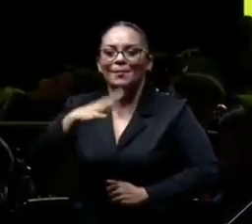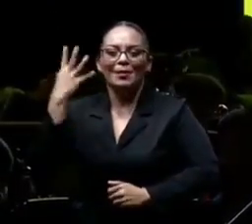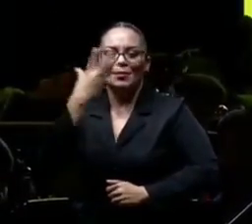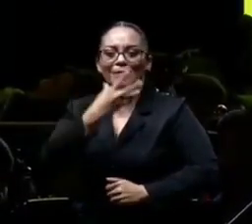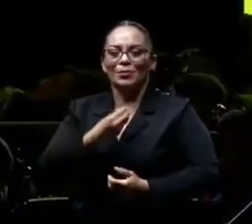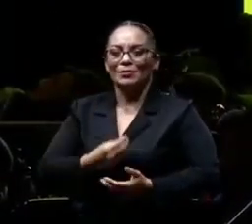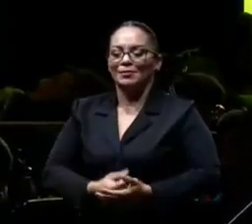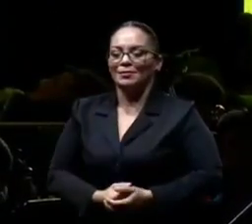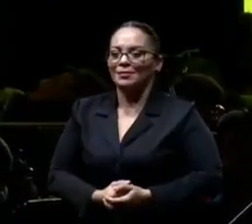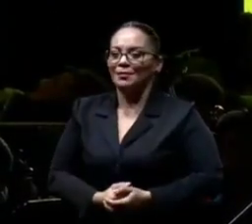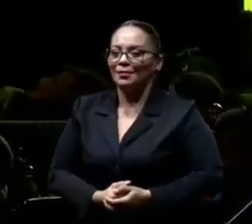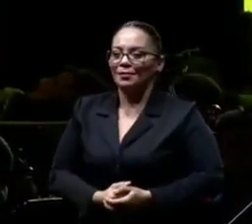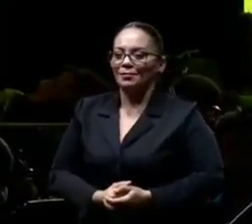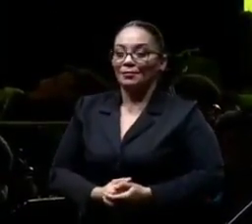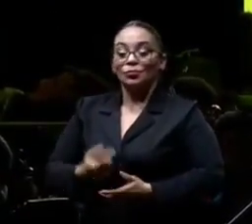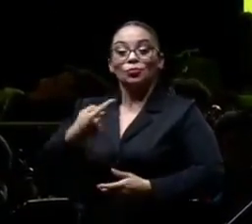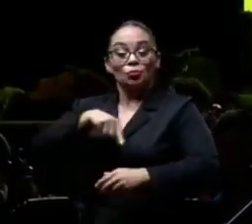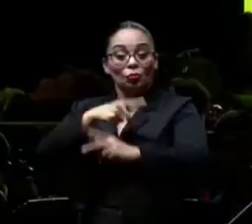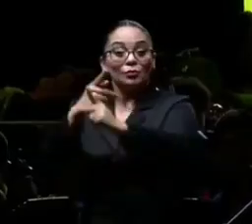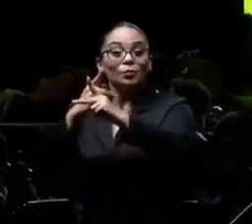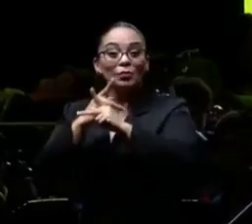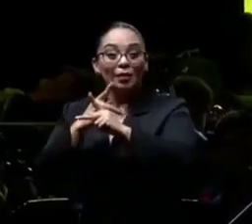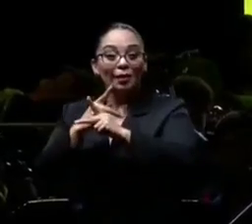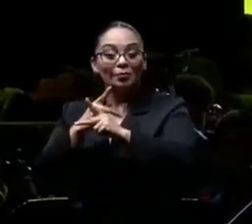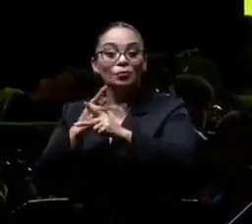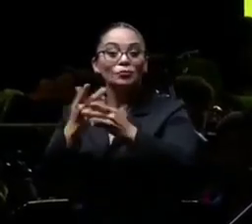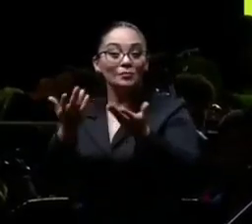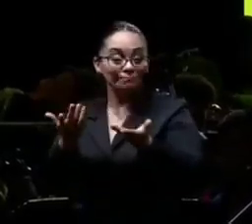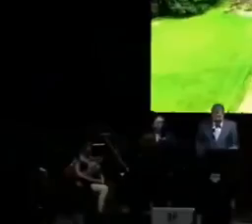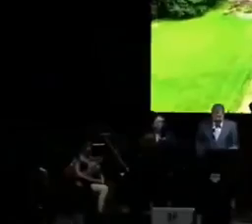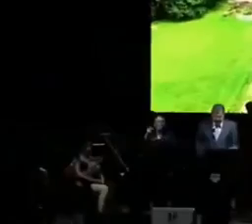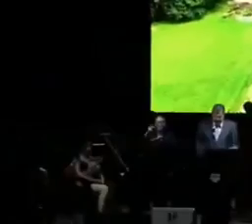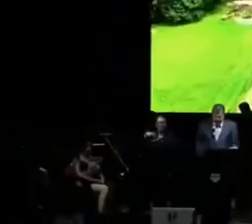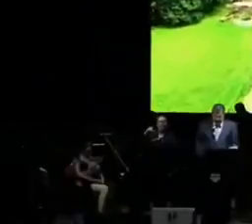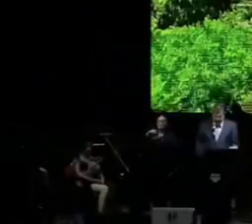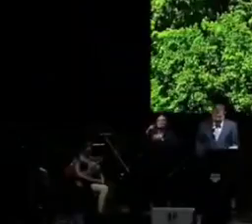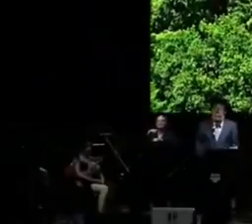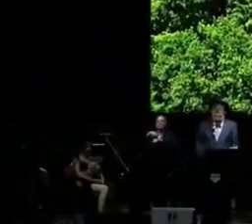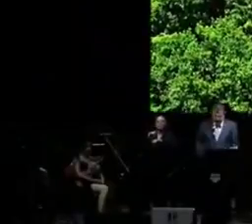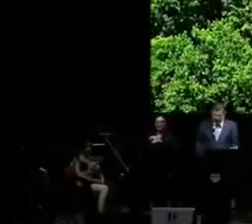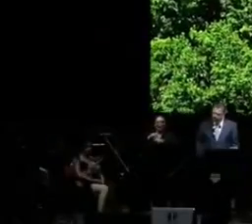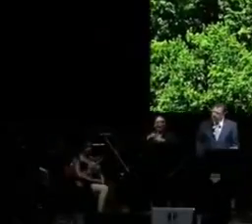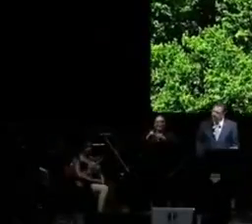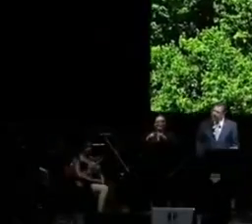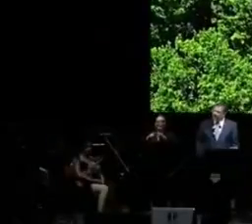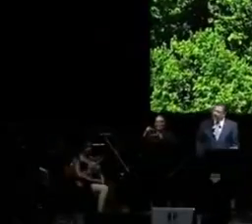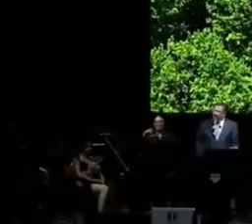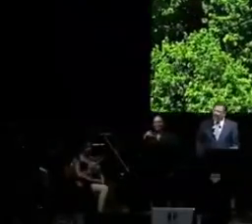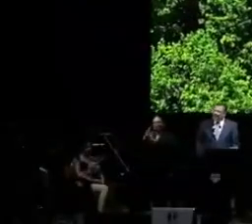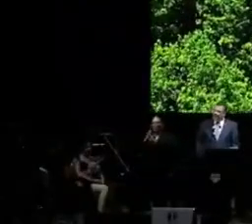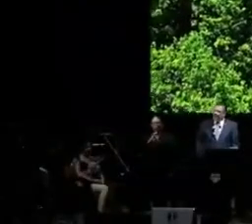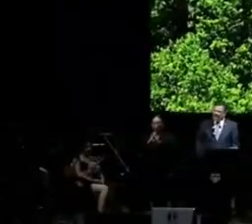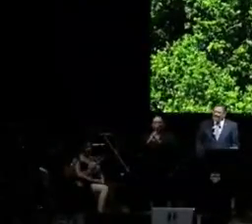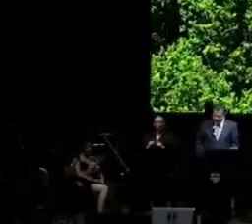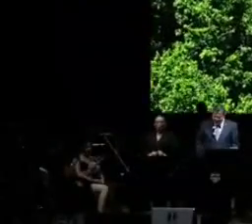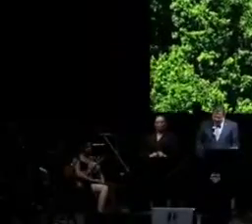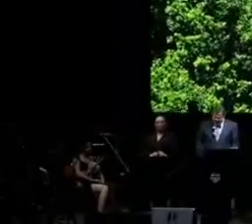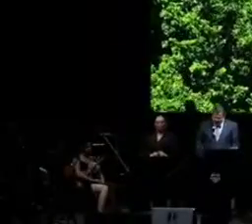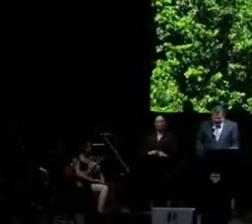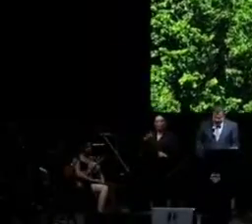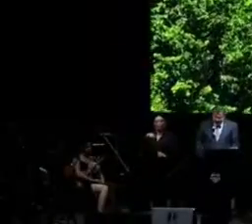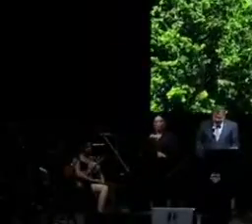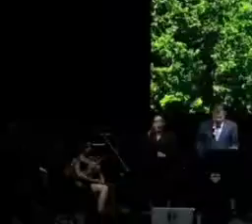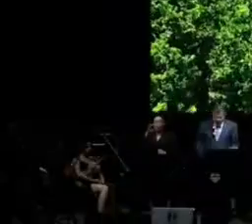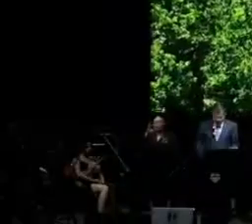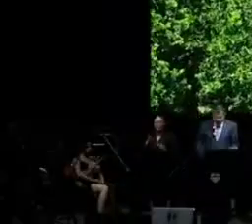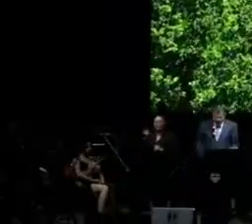La protegemos con parques nacionales y reservas, porque los costarricenses son